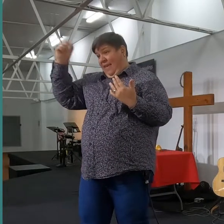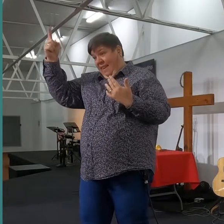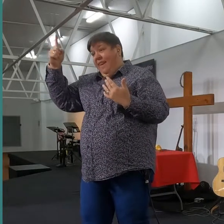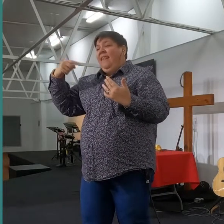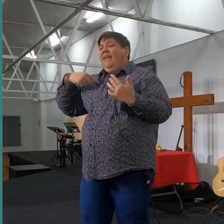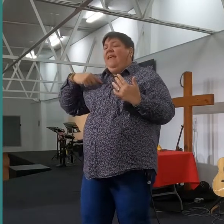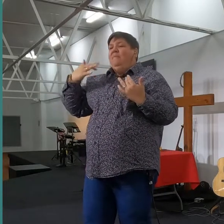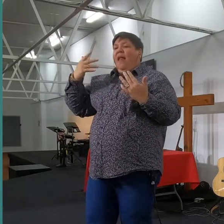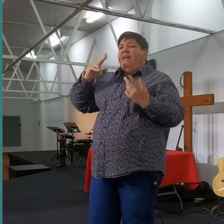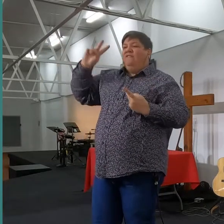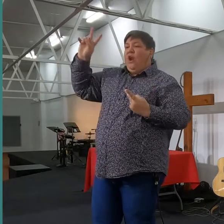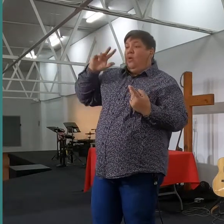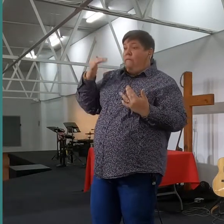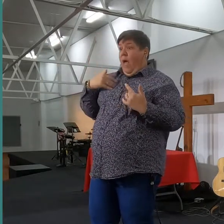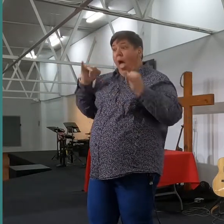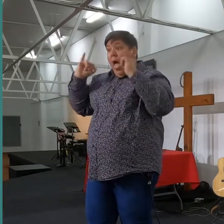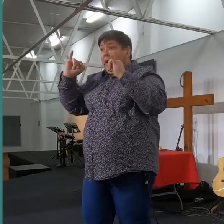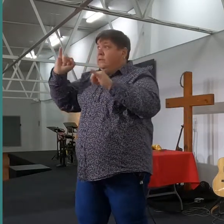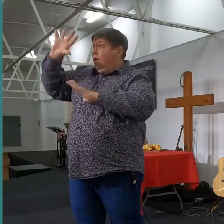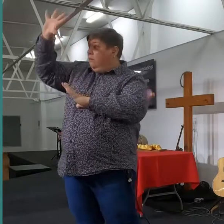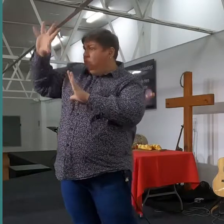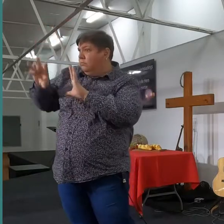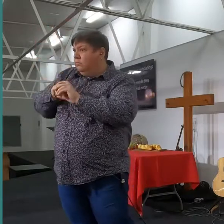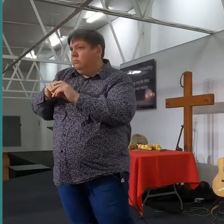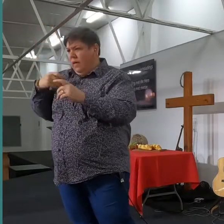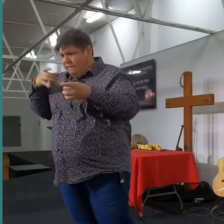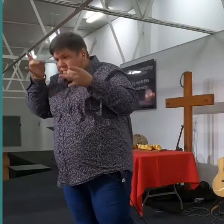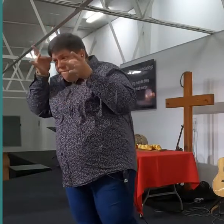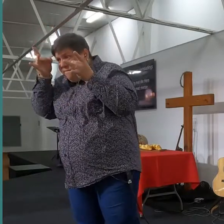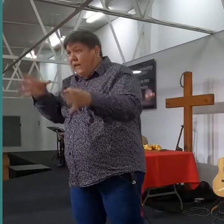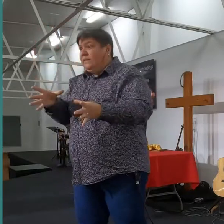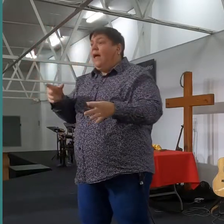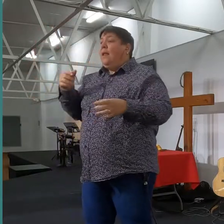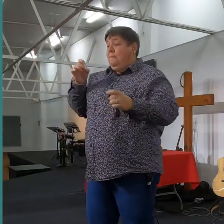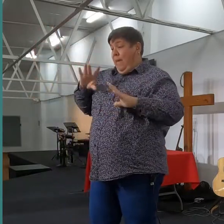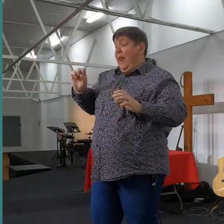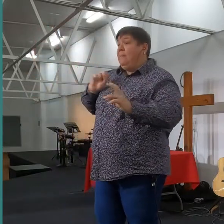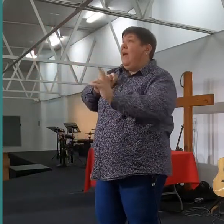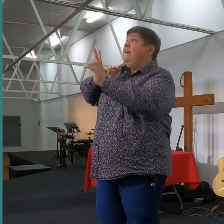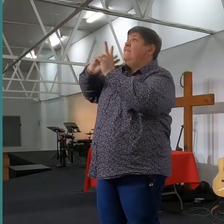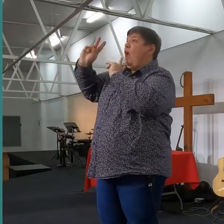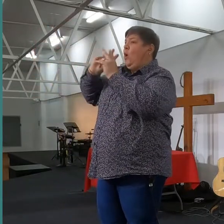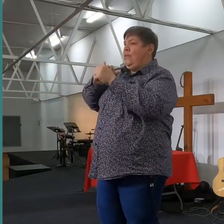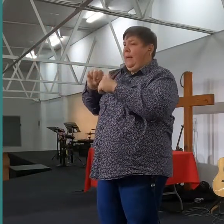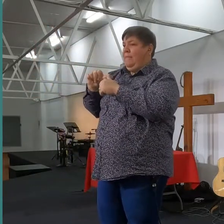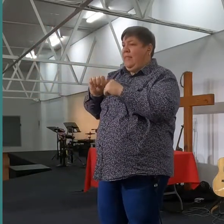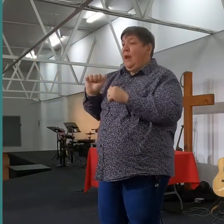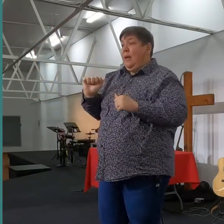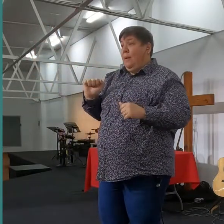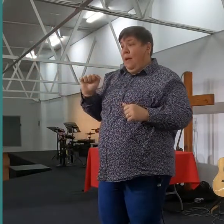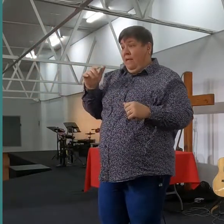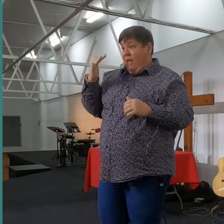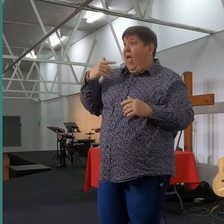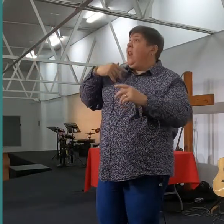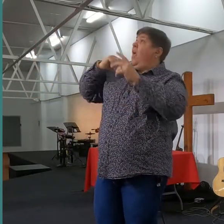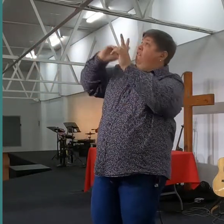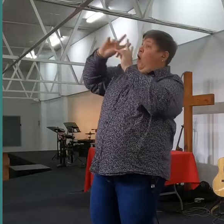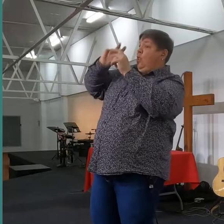van die Heere ernstig opneem, het het een automatische effect op my eeuwelijk. Dit het een automatische effect op my verhouding